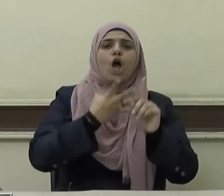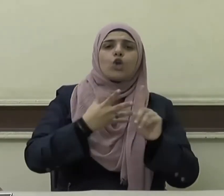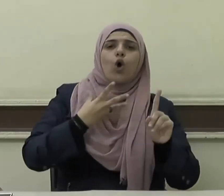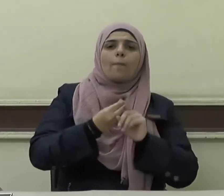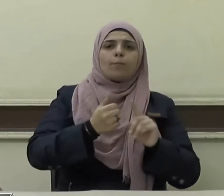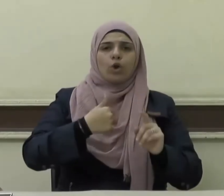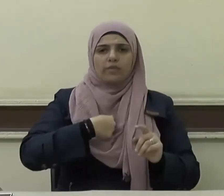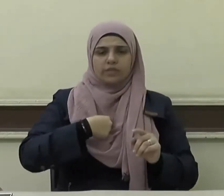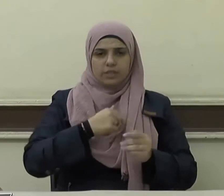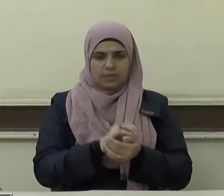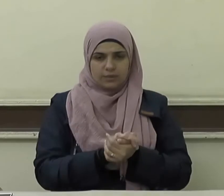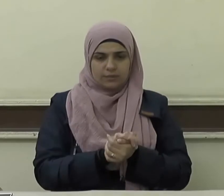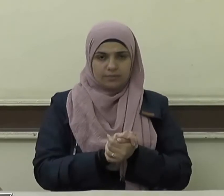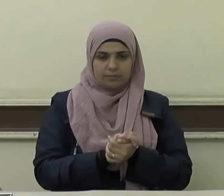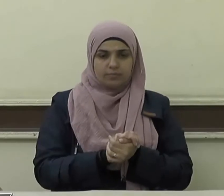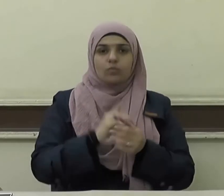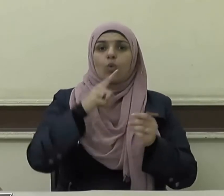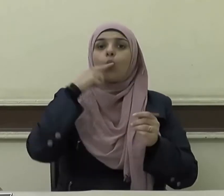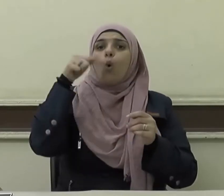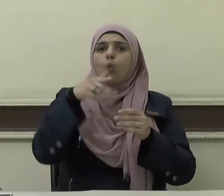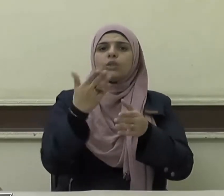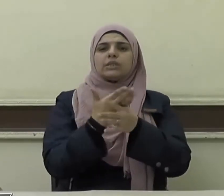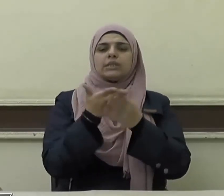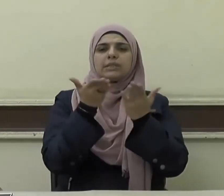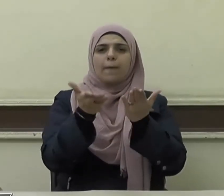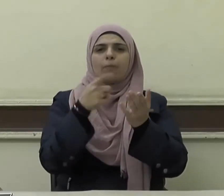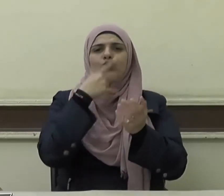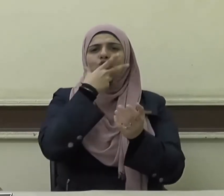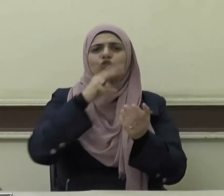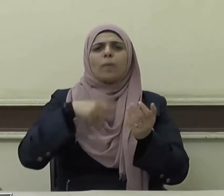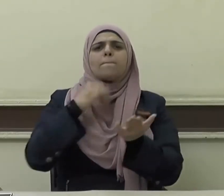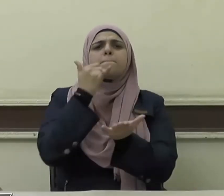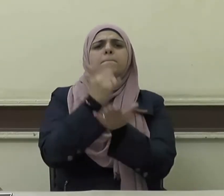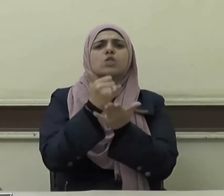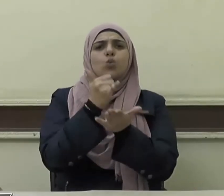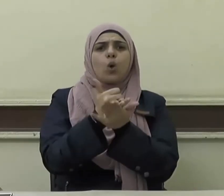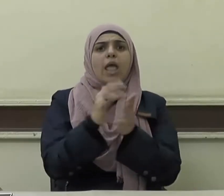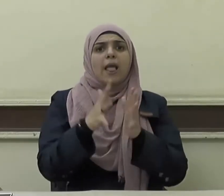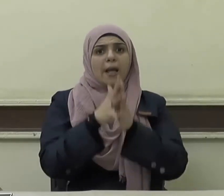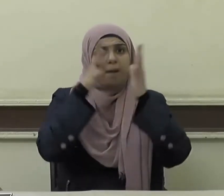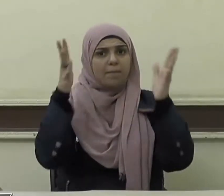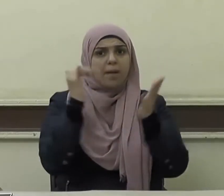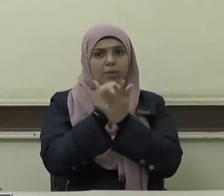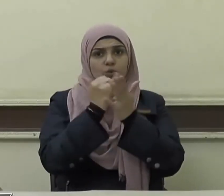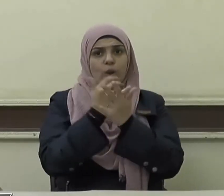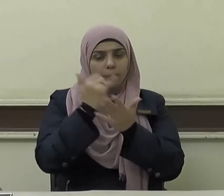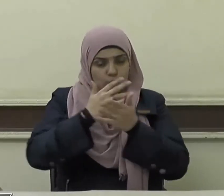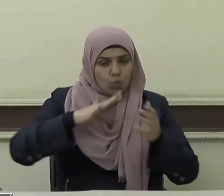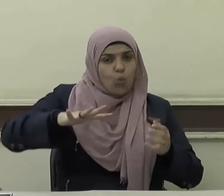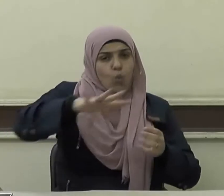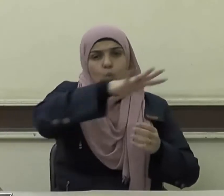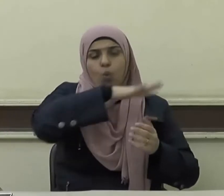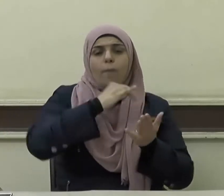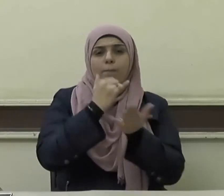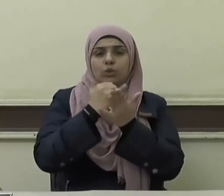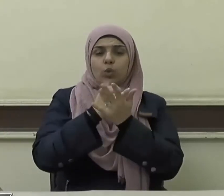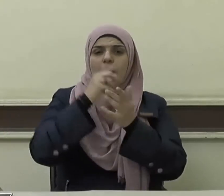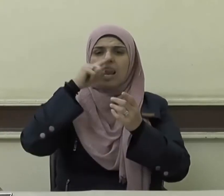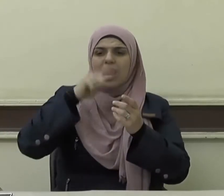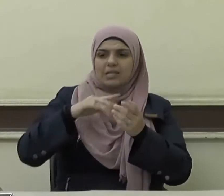ما يحب لنفسه وتلك مسؤولية يقع الجميع تحت